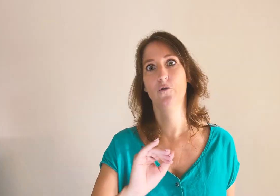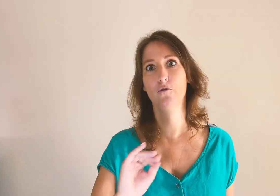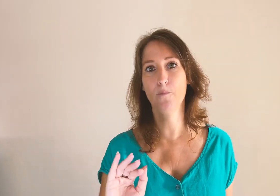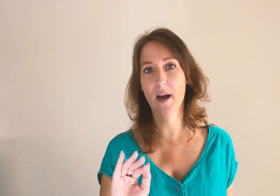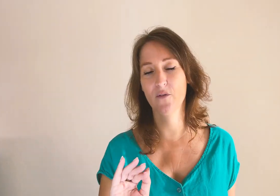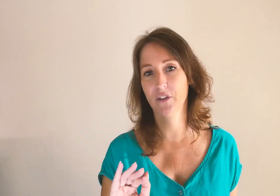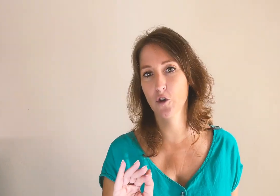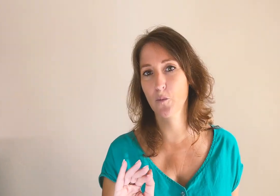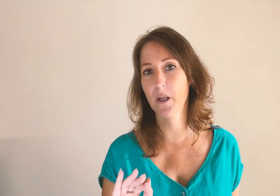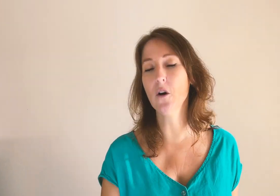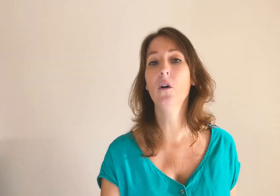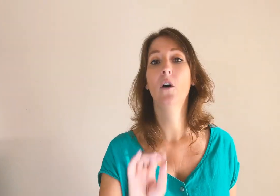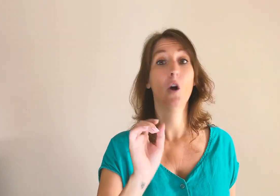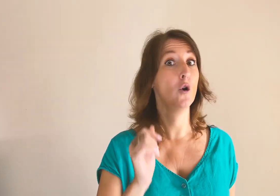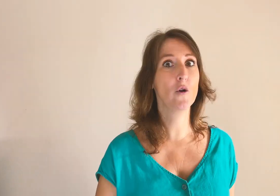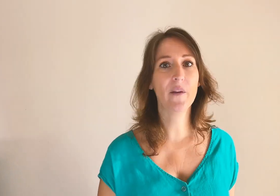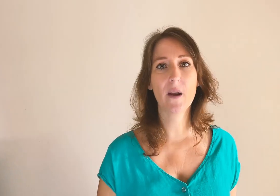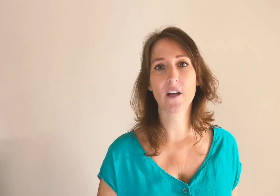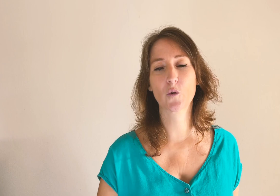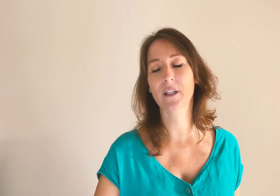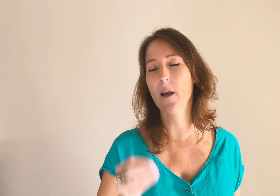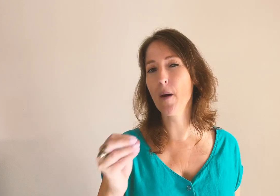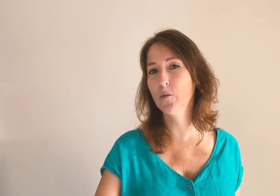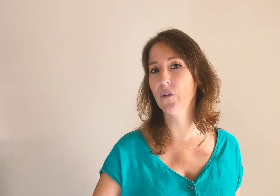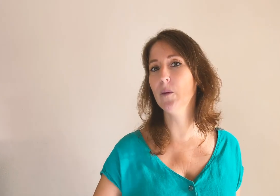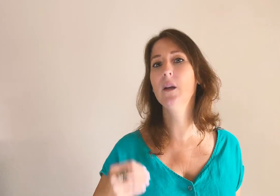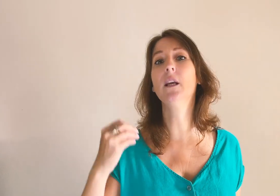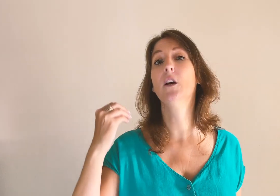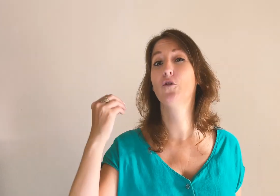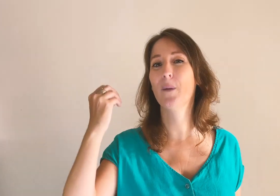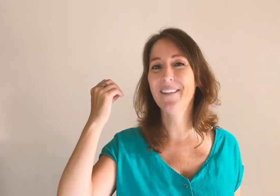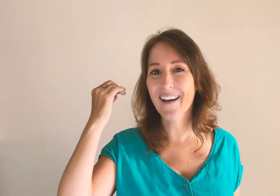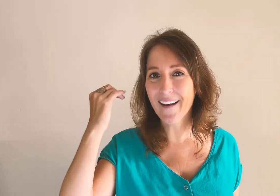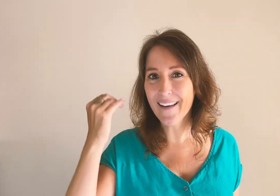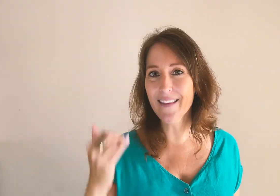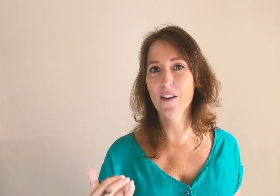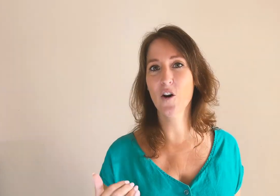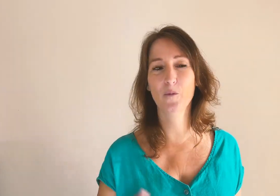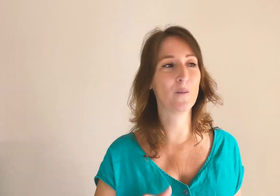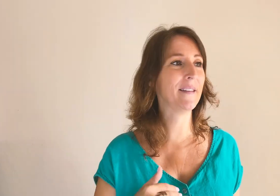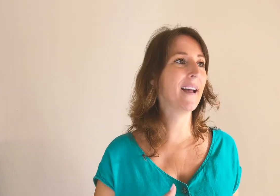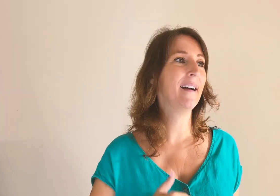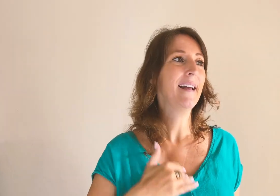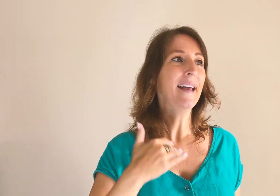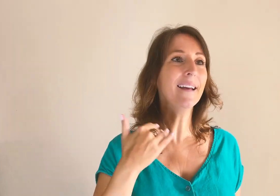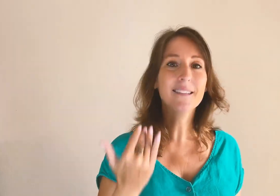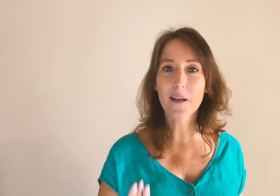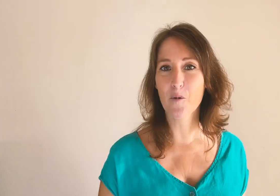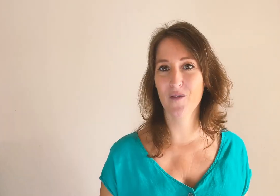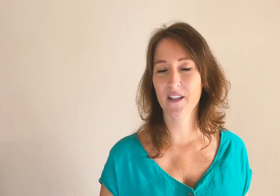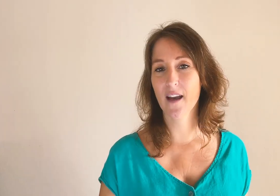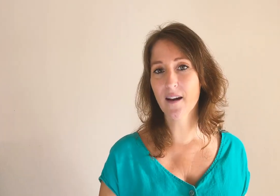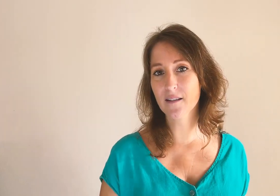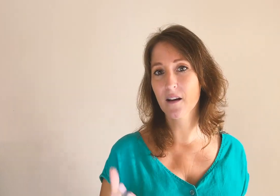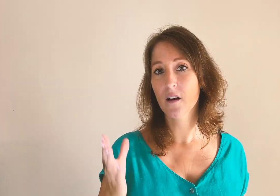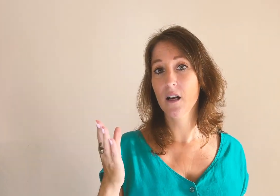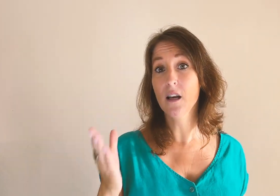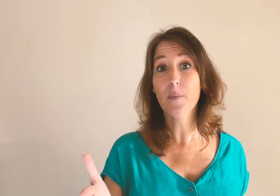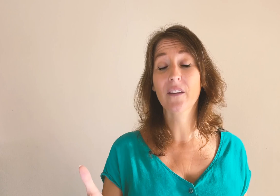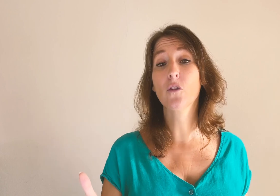super avantage du payant, le ciblage. On est capable de cibler de manière énorme, de manière extrêmement efficace, les personnes